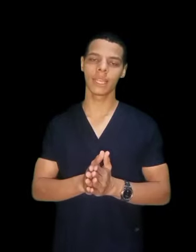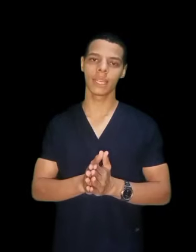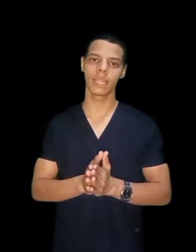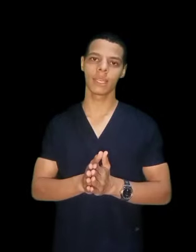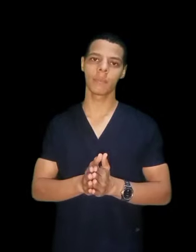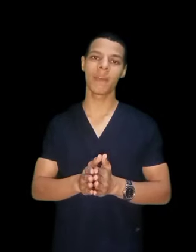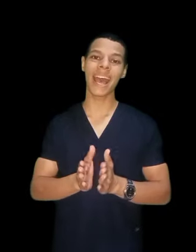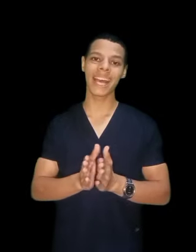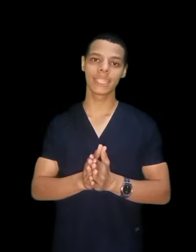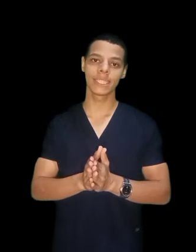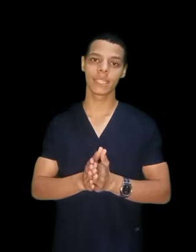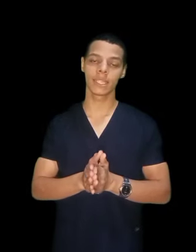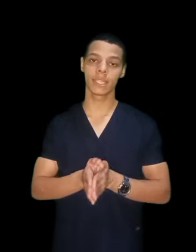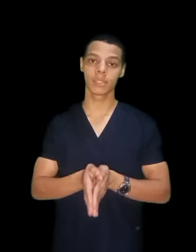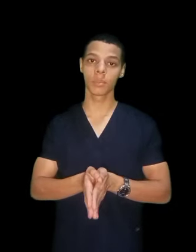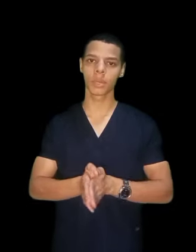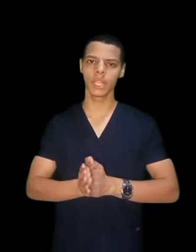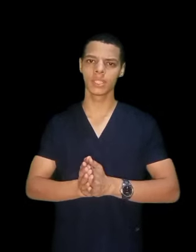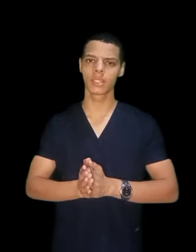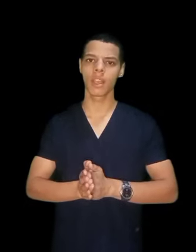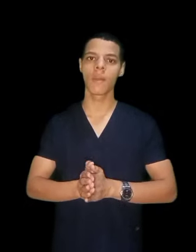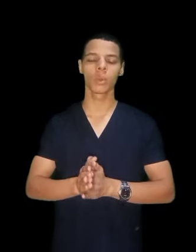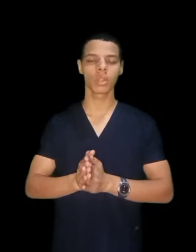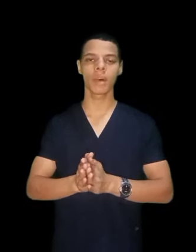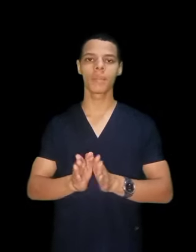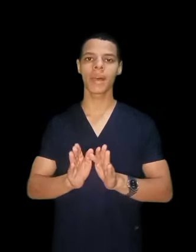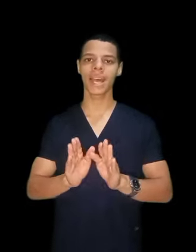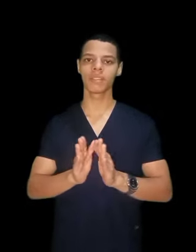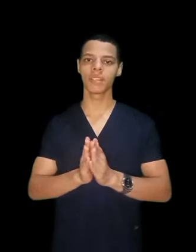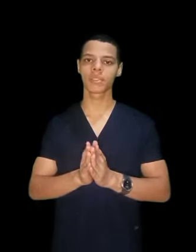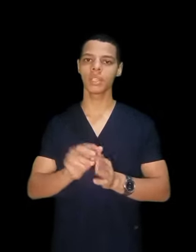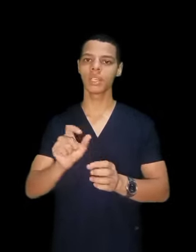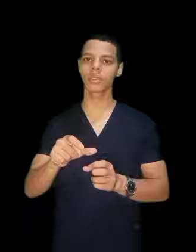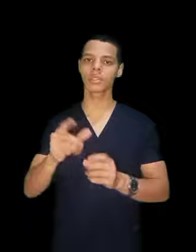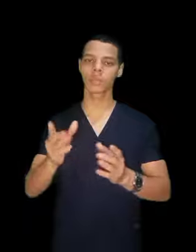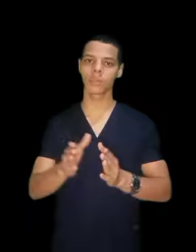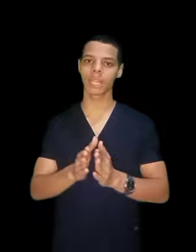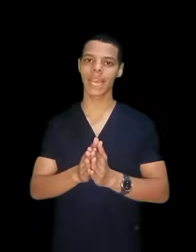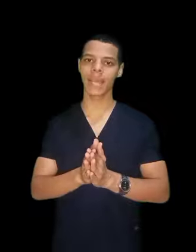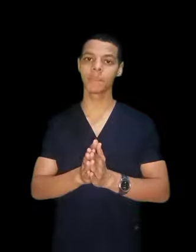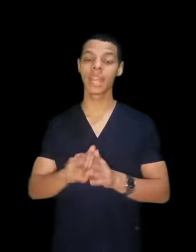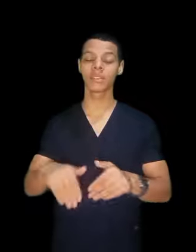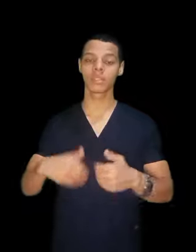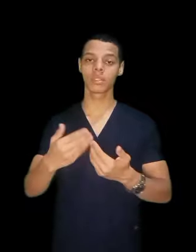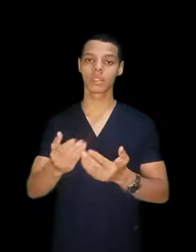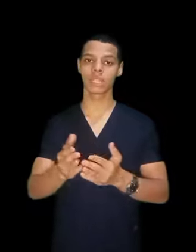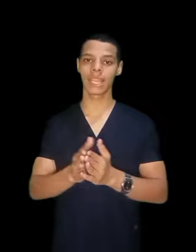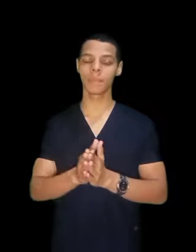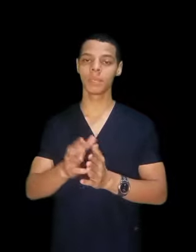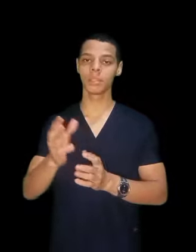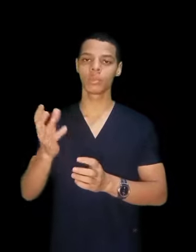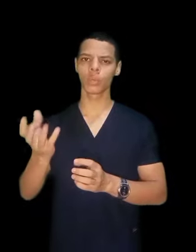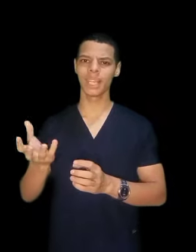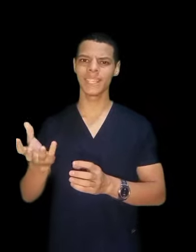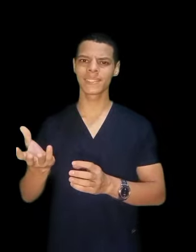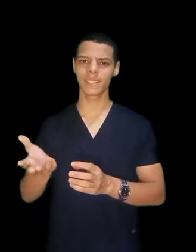معهد تمريد وطبعا معهد فن الصحي قسم تمريد عام تقدر تكمل منه كلية